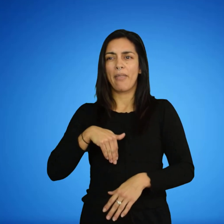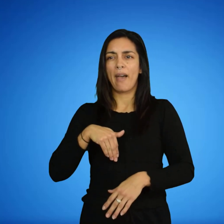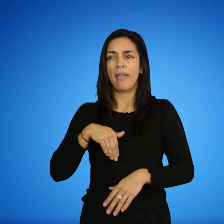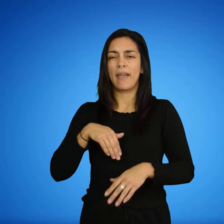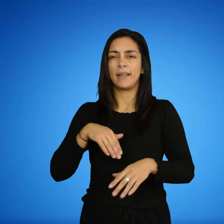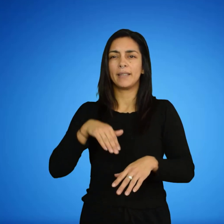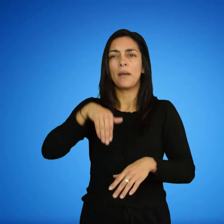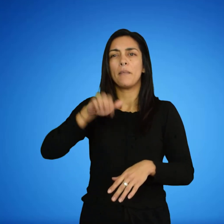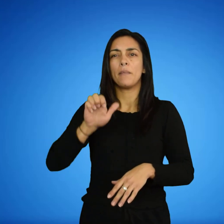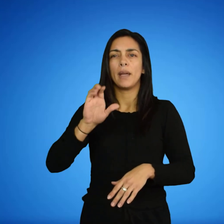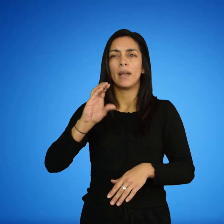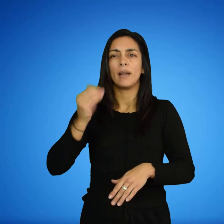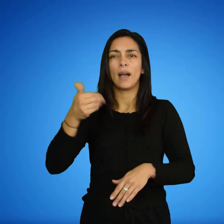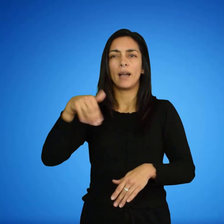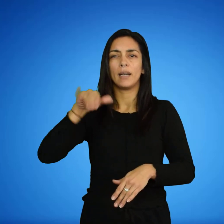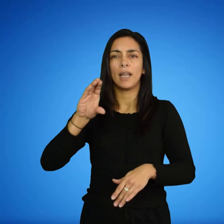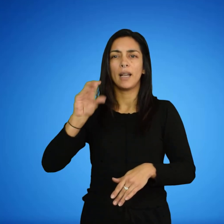viscosidad o tensión superficial.